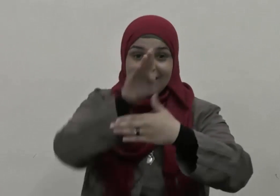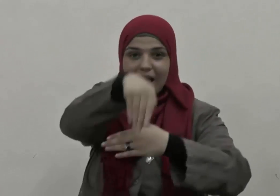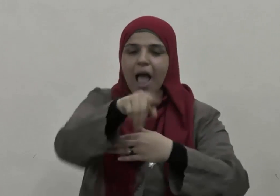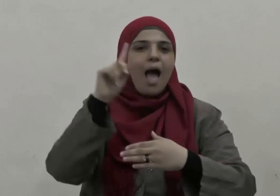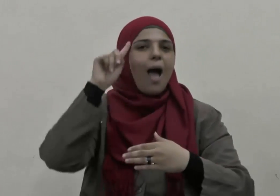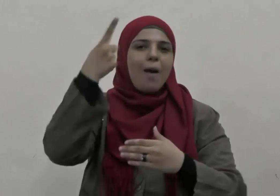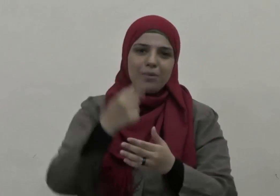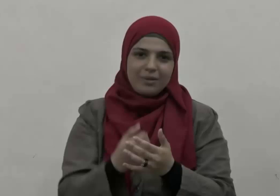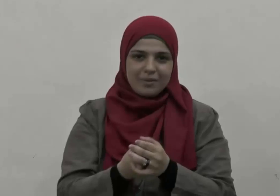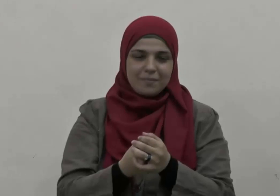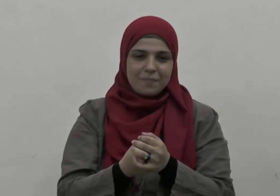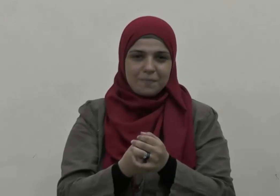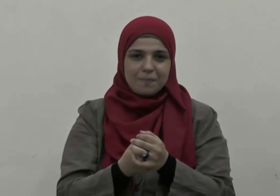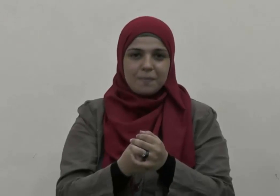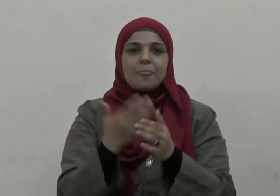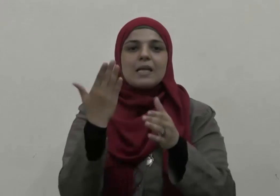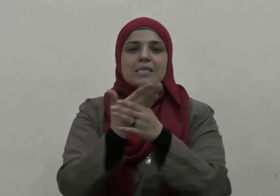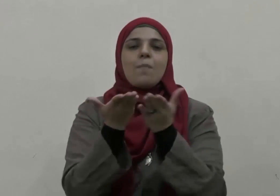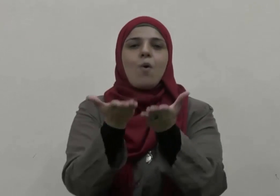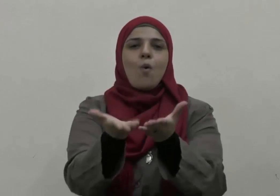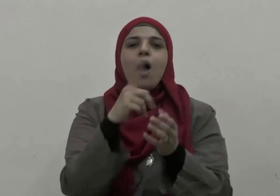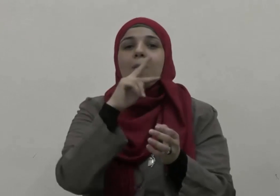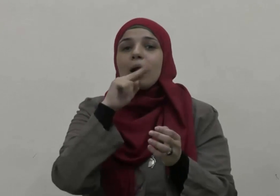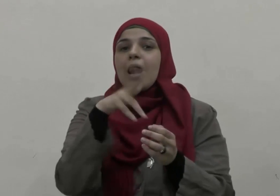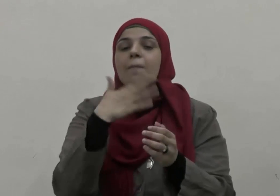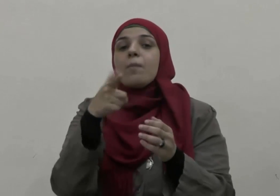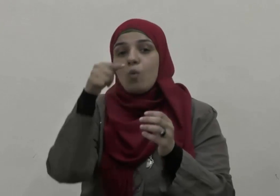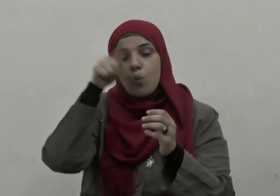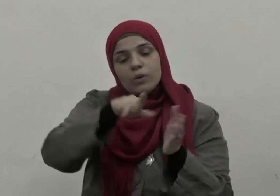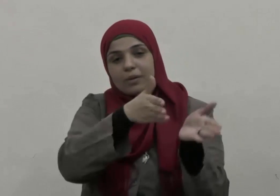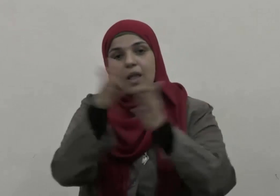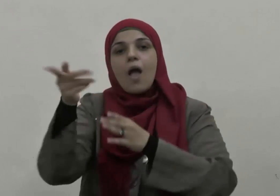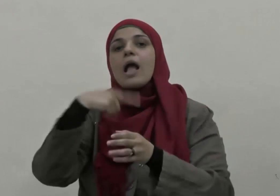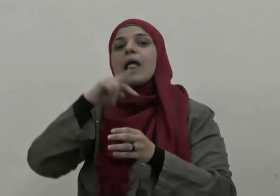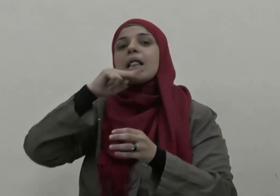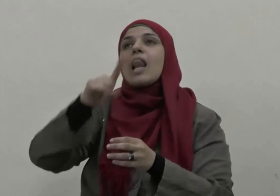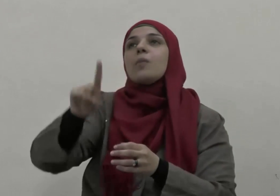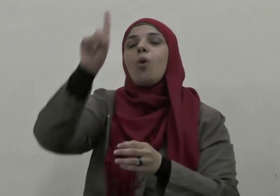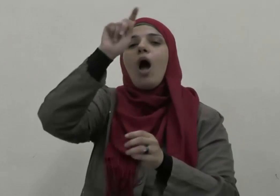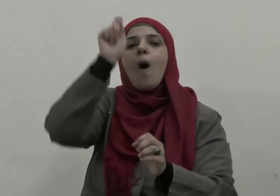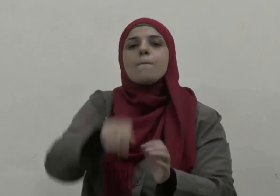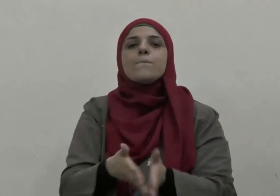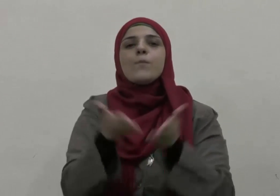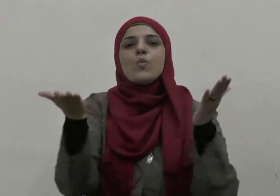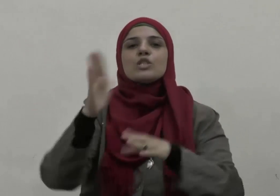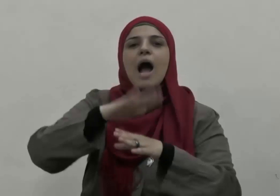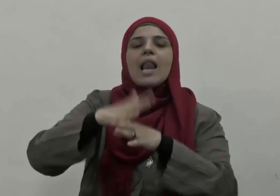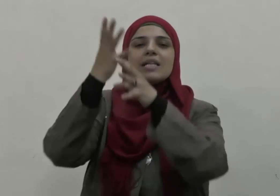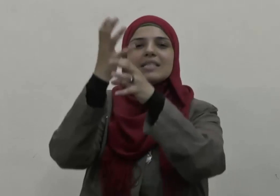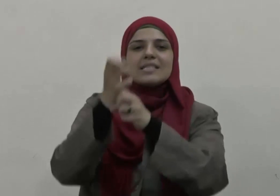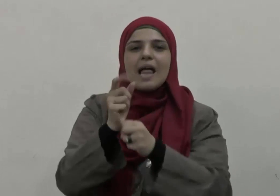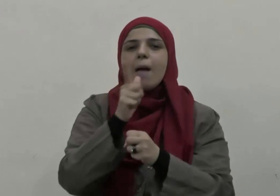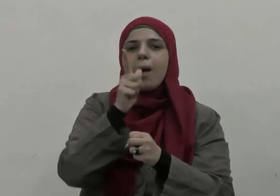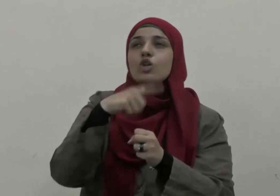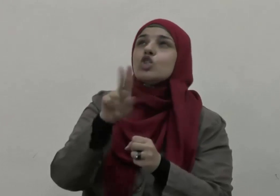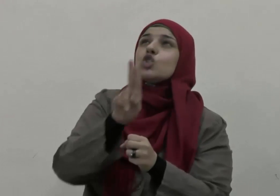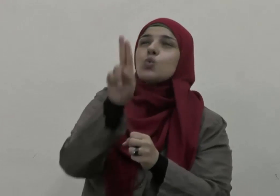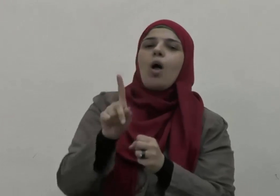نقبا وهذا كليم الله موسى عليه السلام يسأل